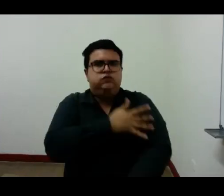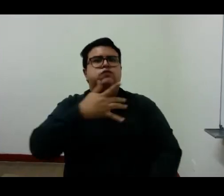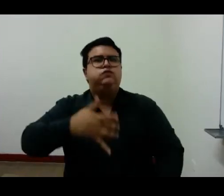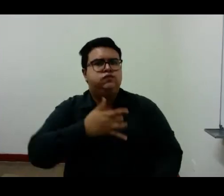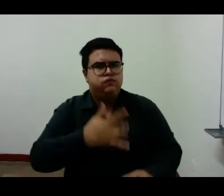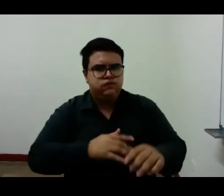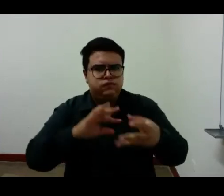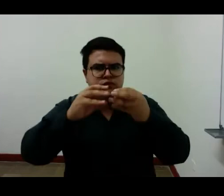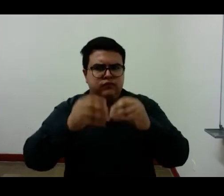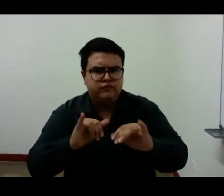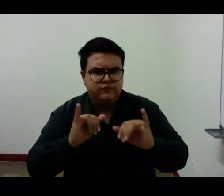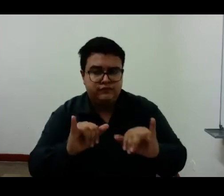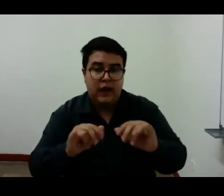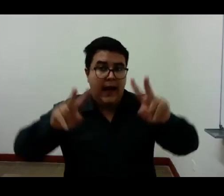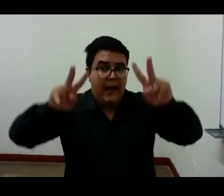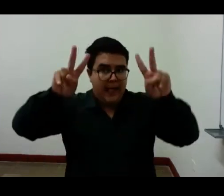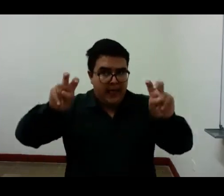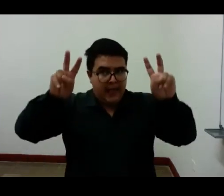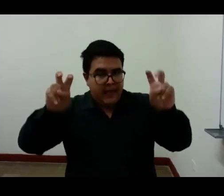abro comillas